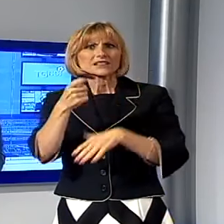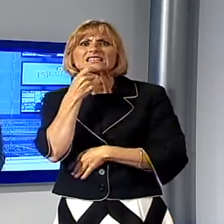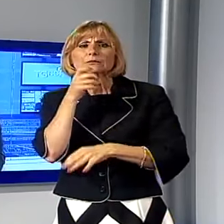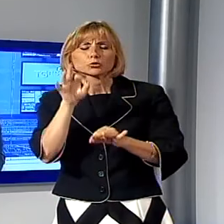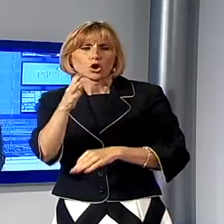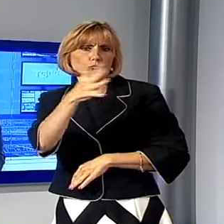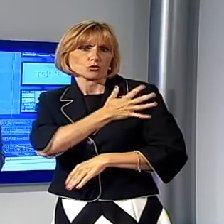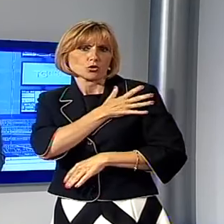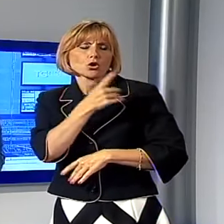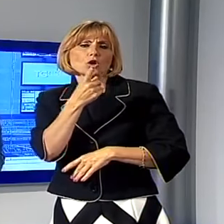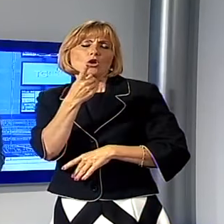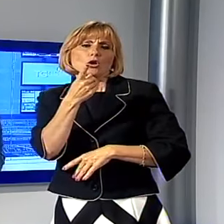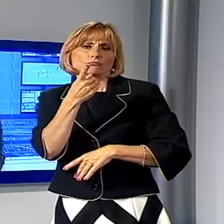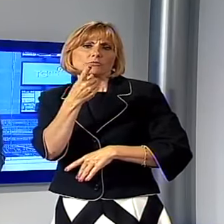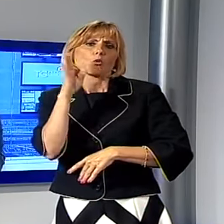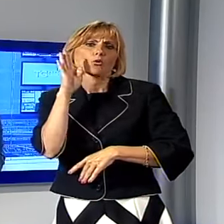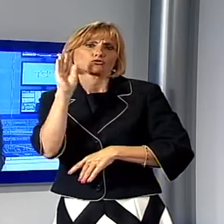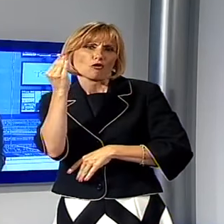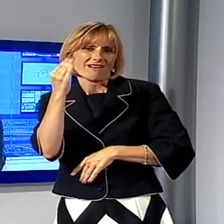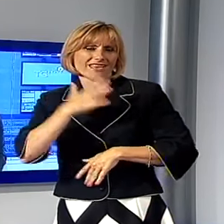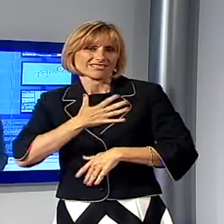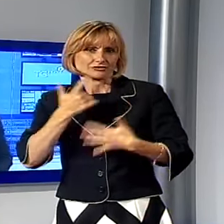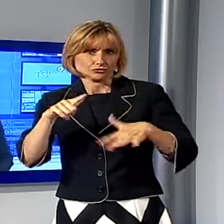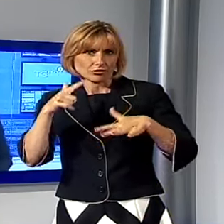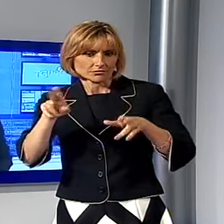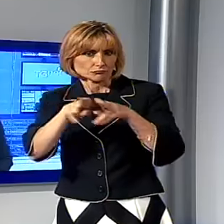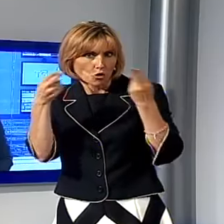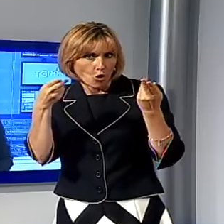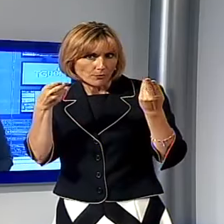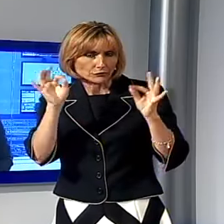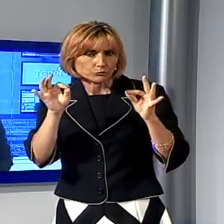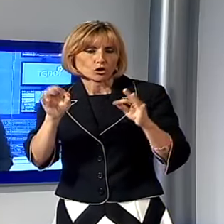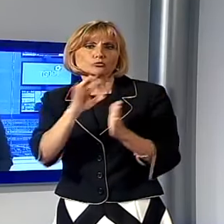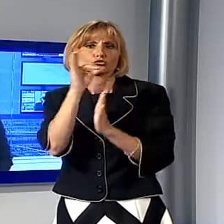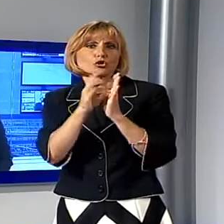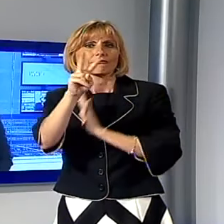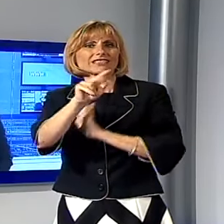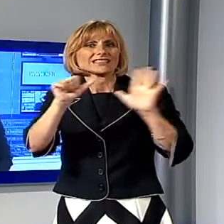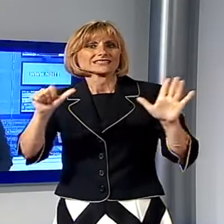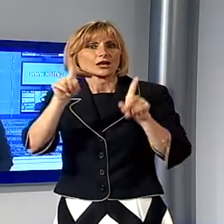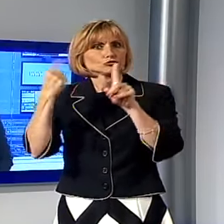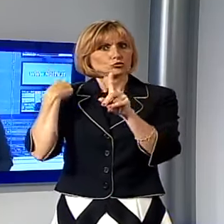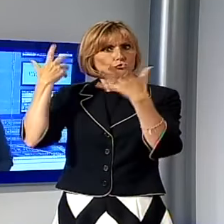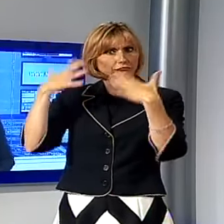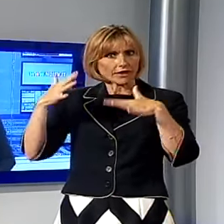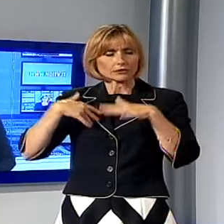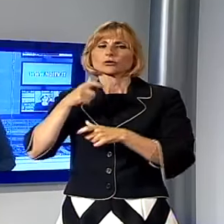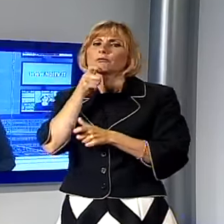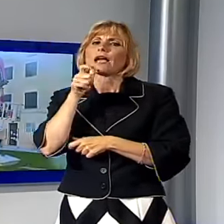polizia ha individuato il responsabile dell'atto vandalico avvenuto il 26 giugno. Ce ne parla Roy Lepore.